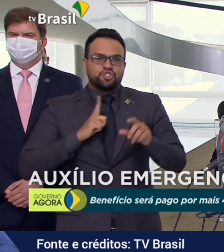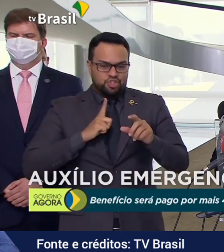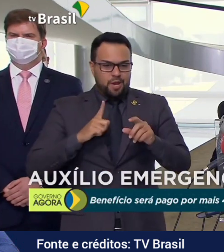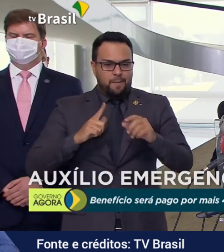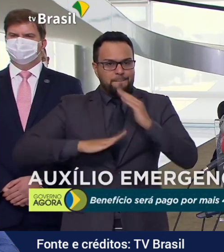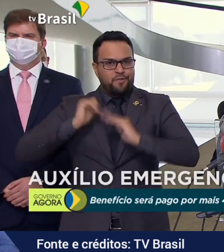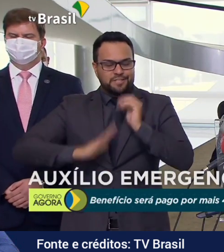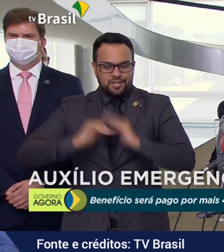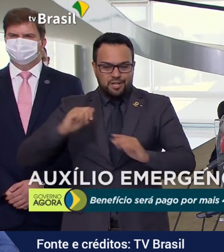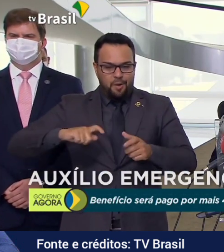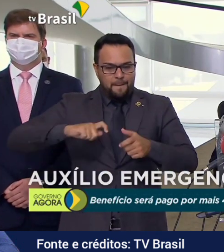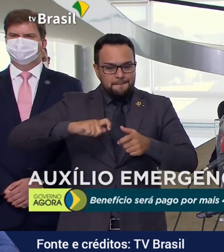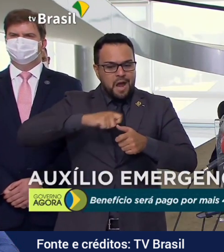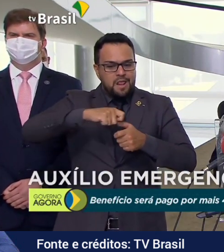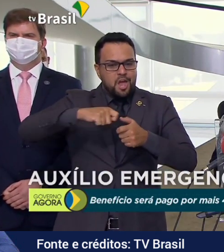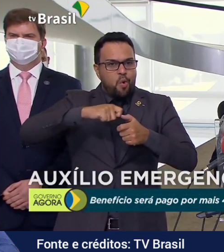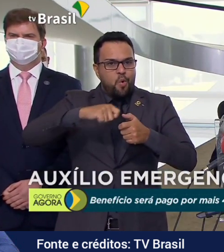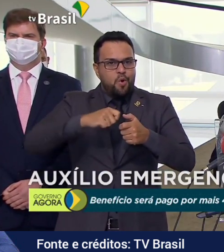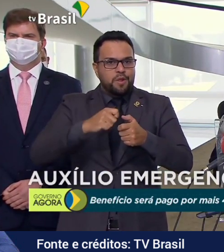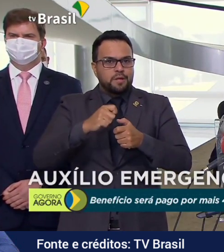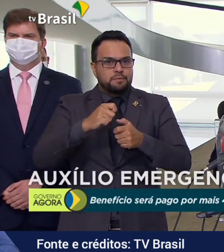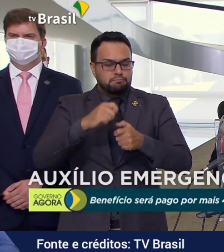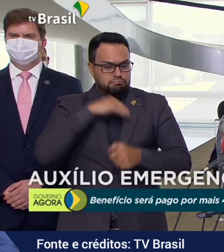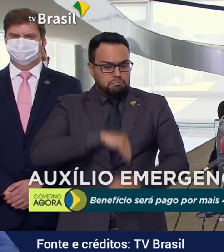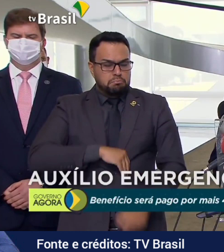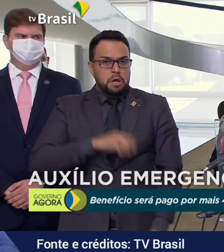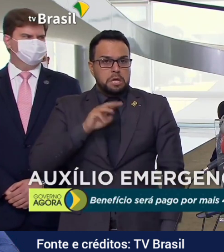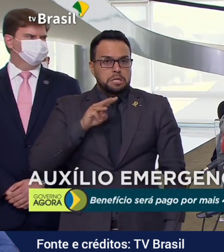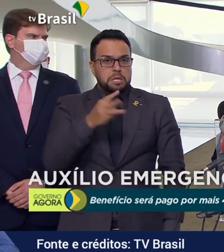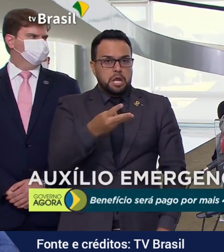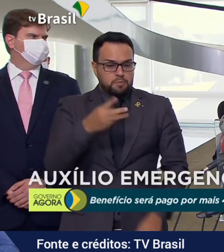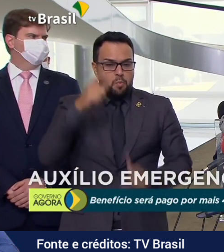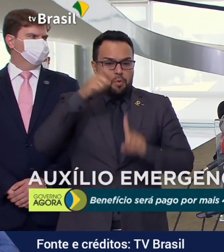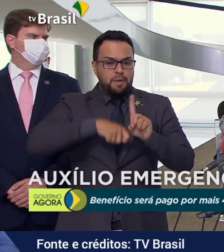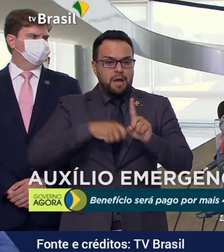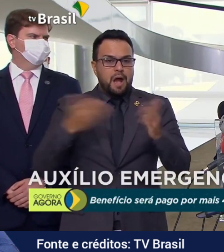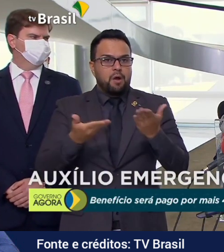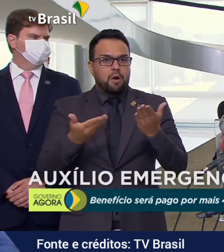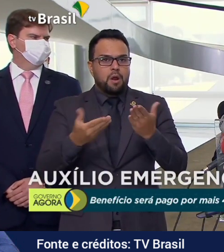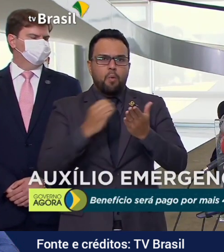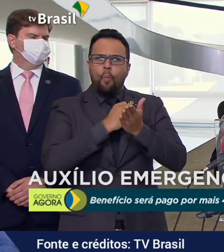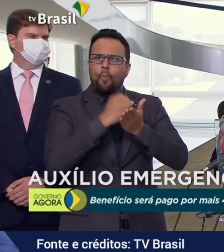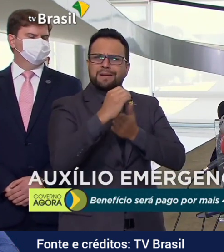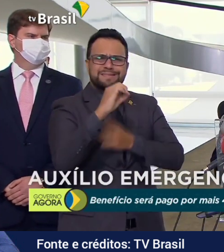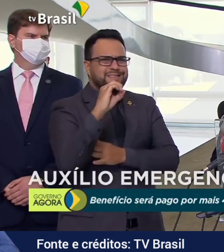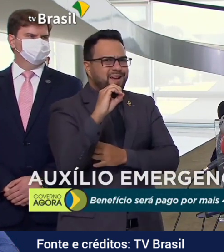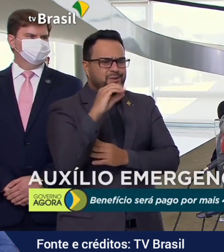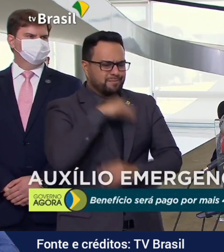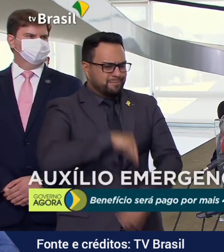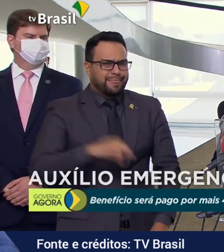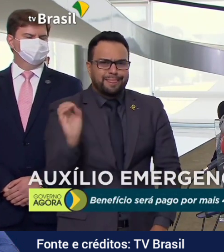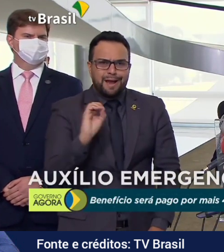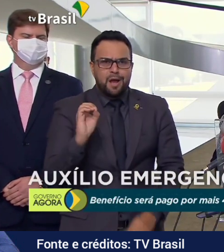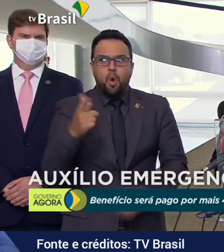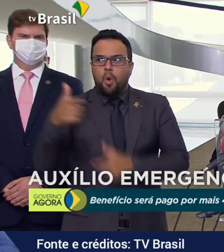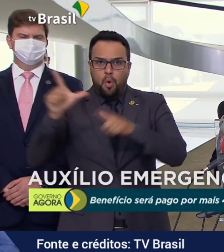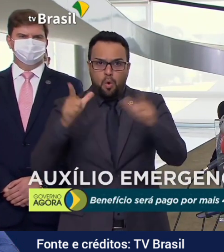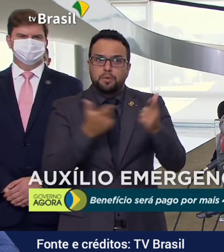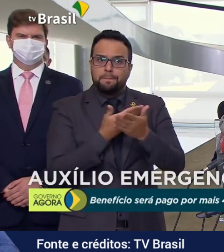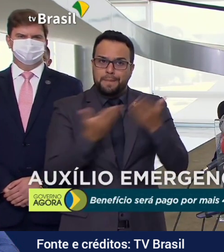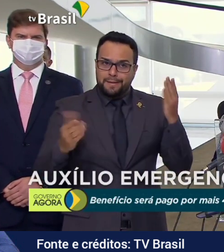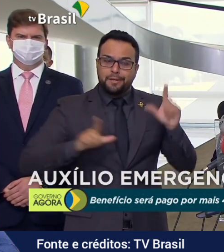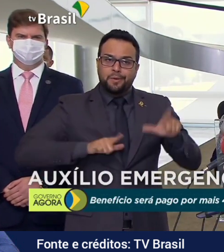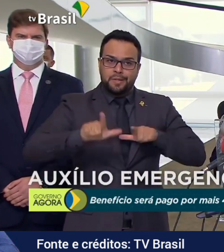ganho de R$ mil por mês, está zerado. Outros perderam o emprego. Muita gente na